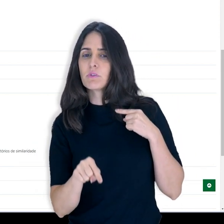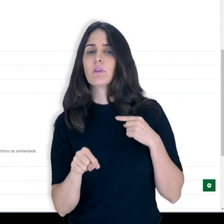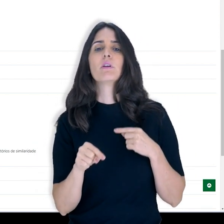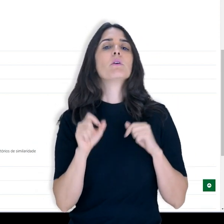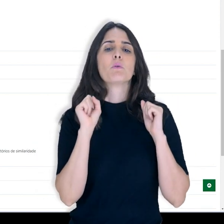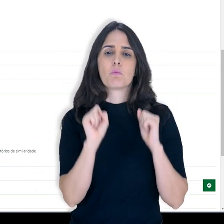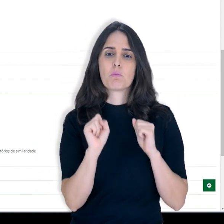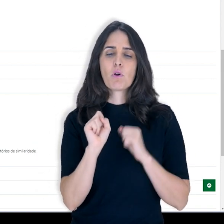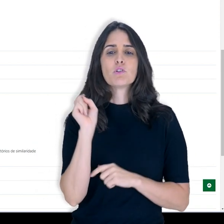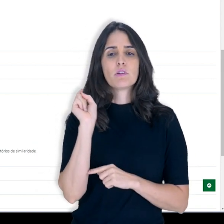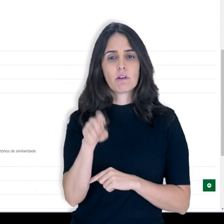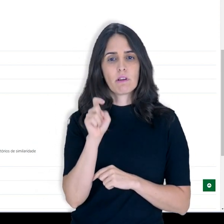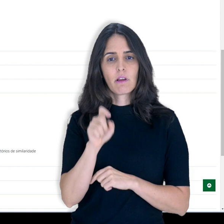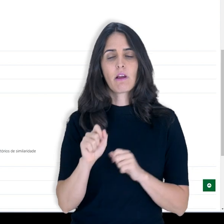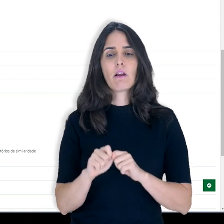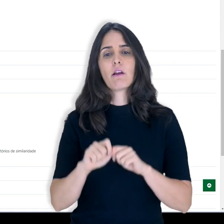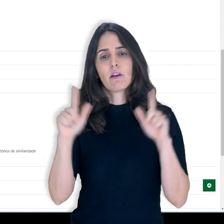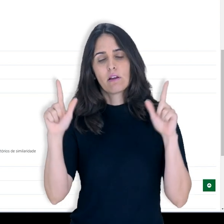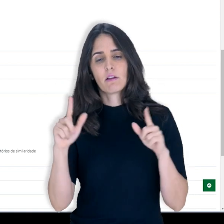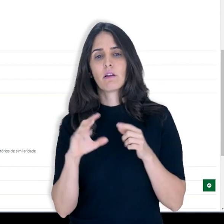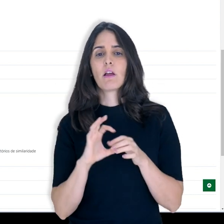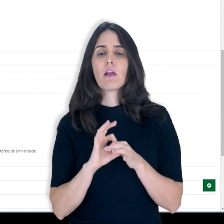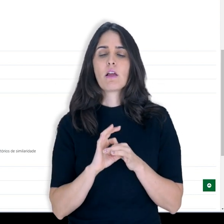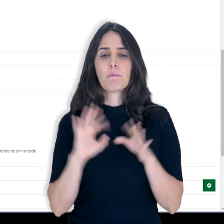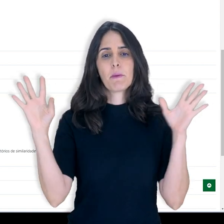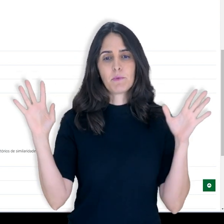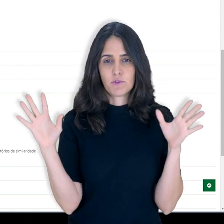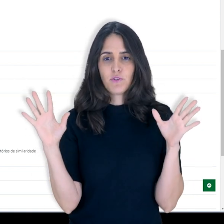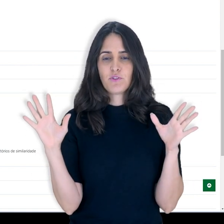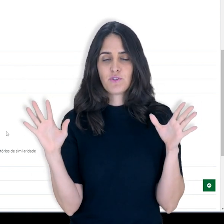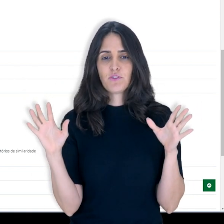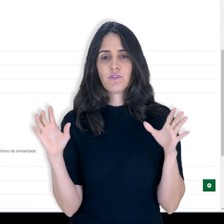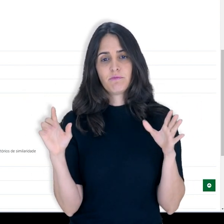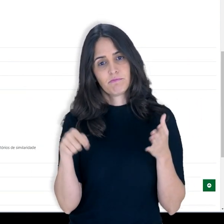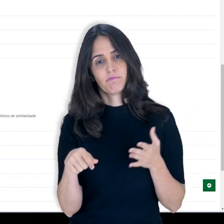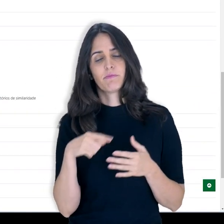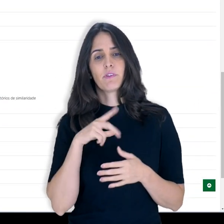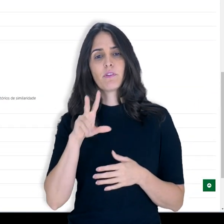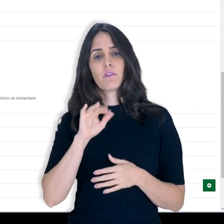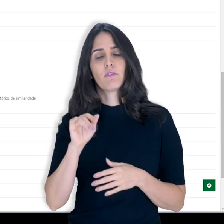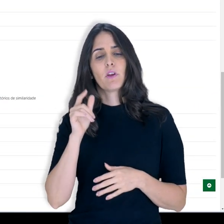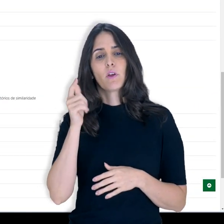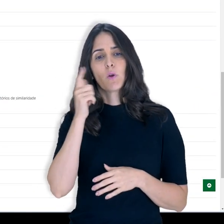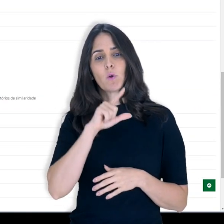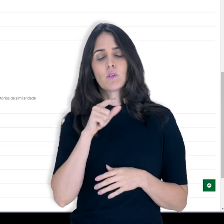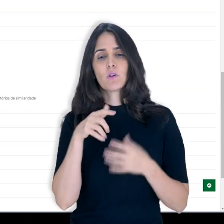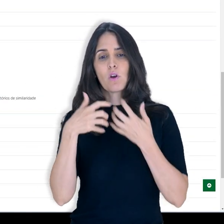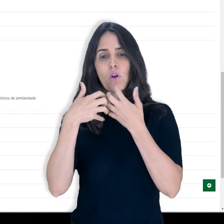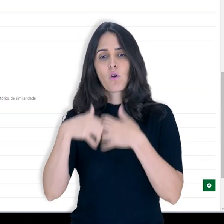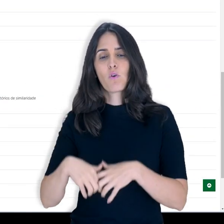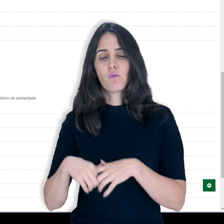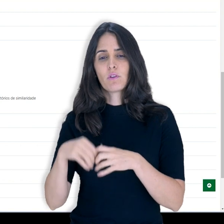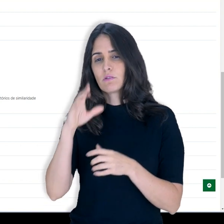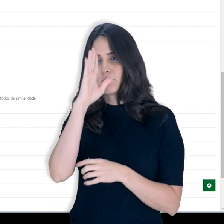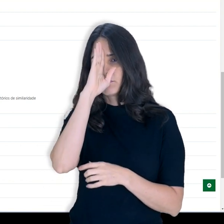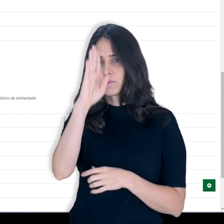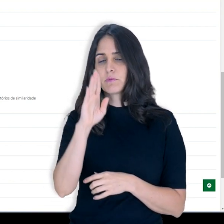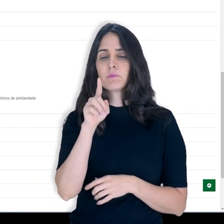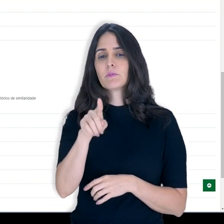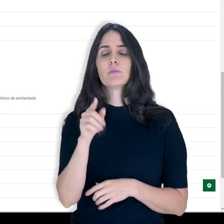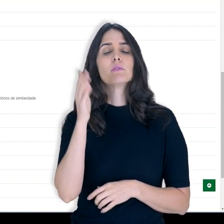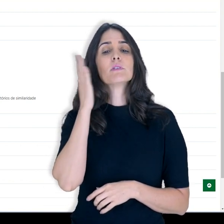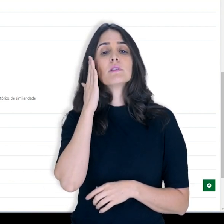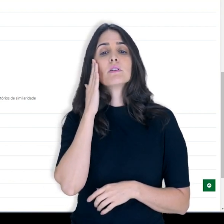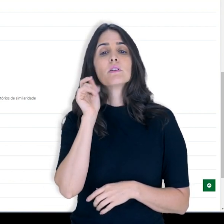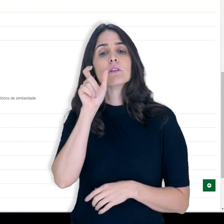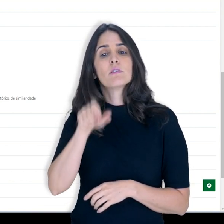relatório de similaridade, você pode clicar aqui em ativar o Turnitin, e aí, nesse sentido, a configuração mais